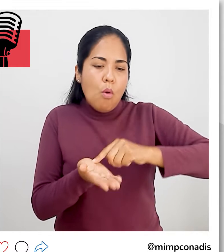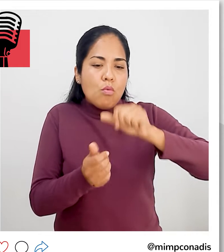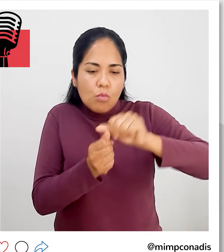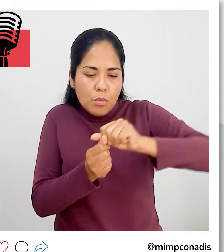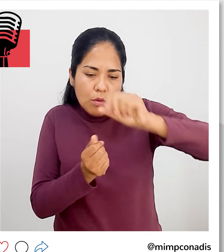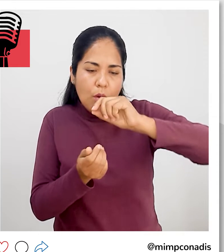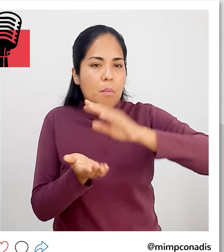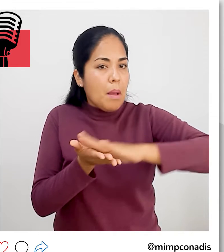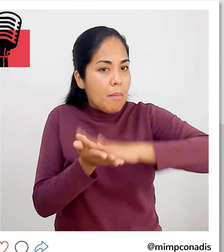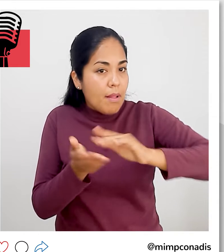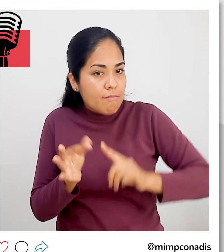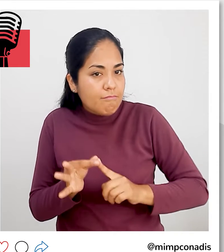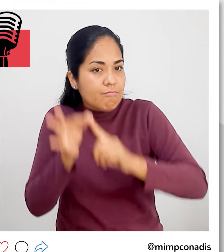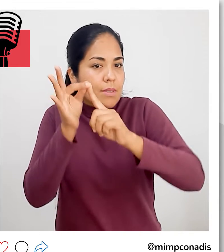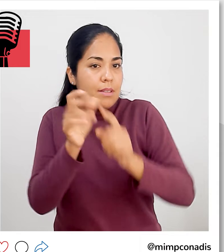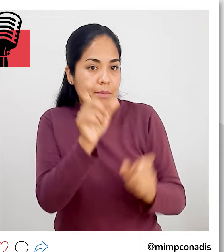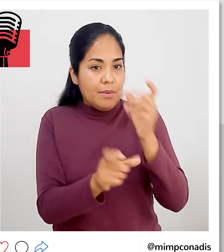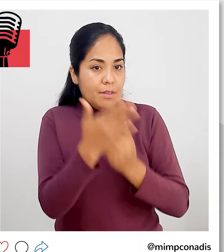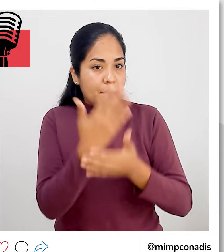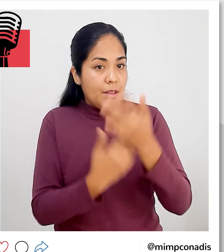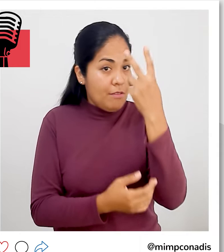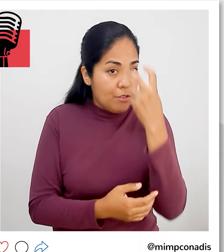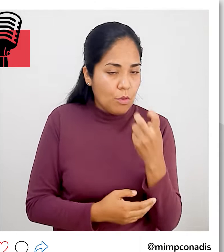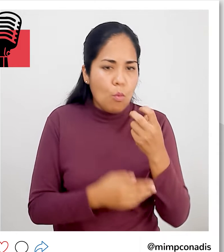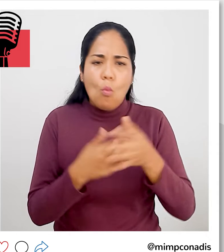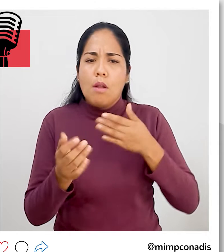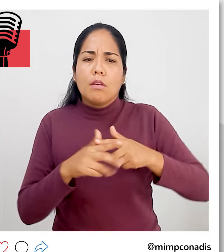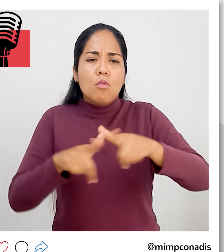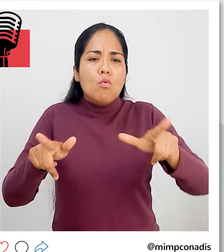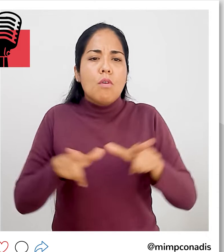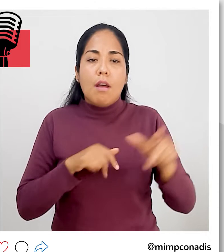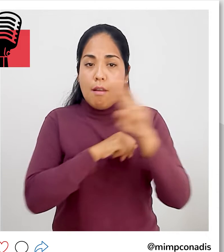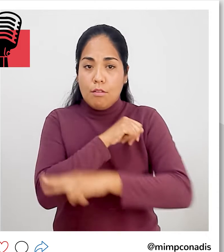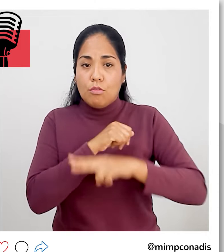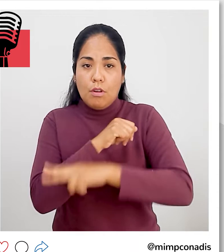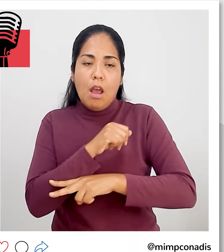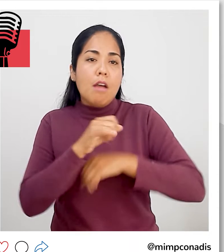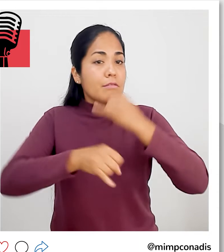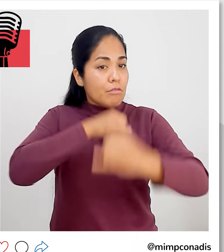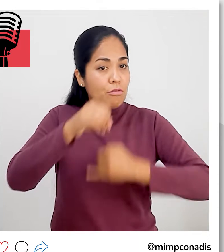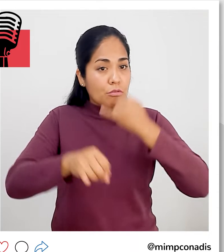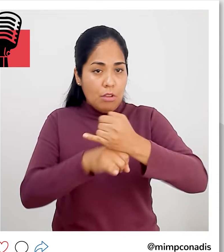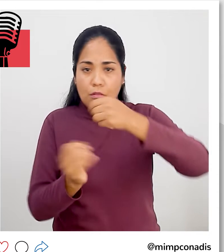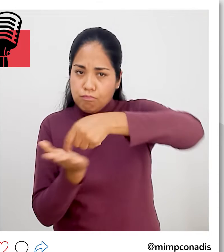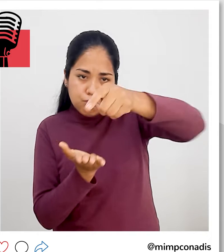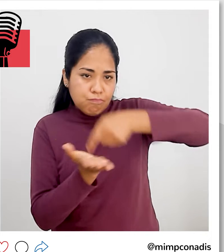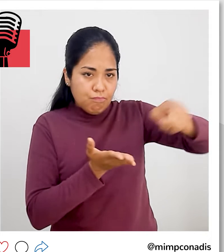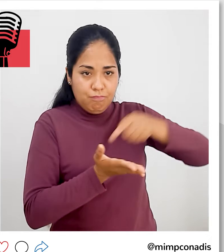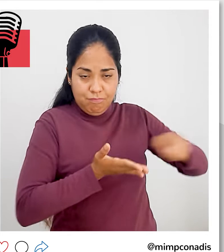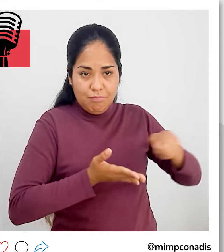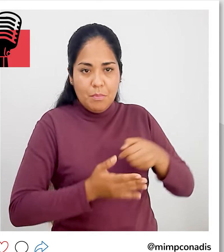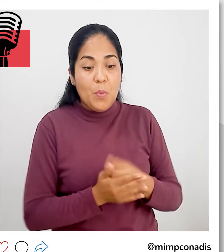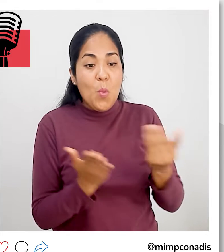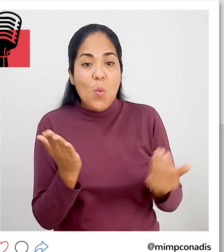y de papeles especiales para personas con discapacidad visual a cualquier destino local, nacional e internacional.